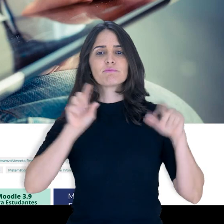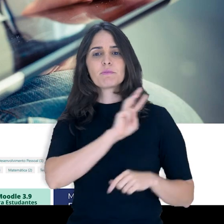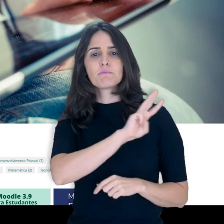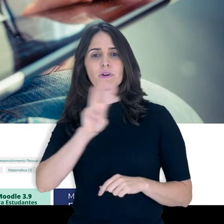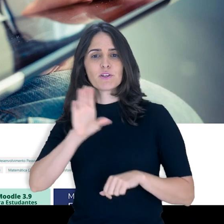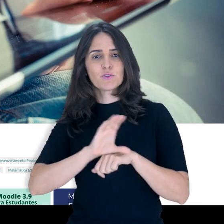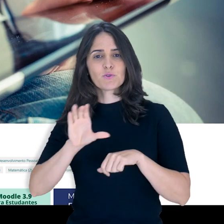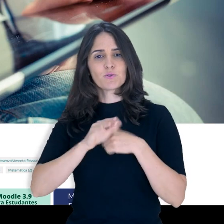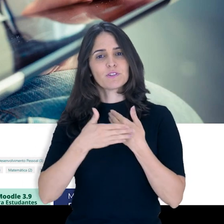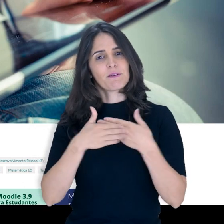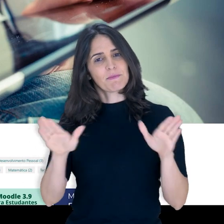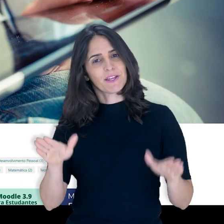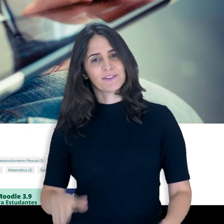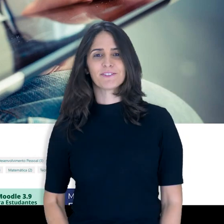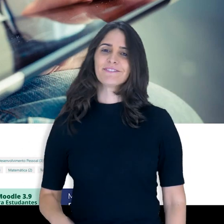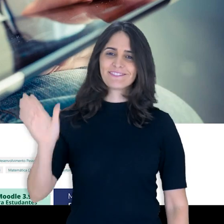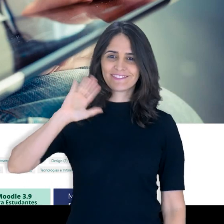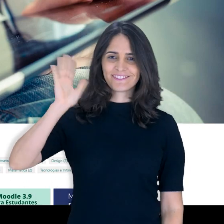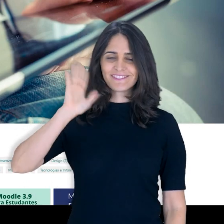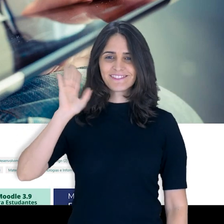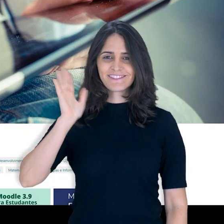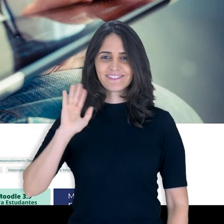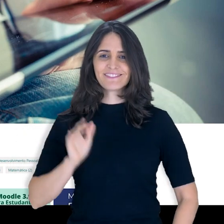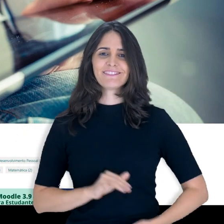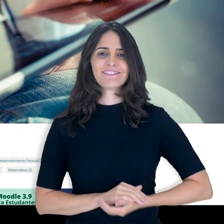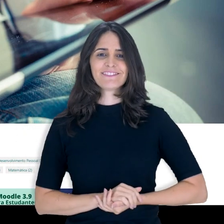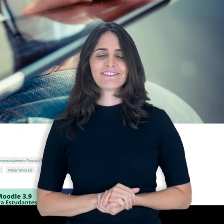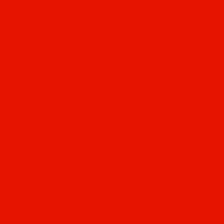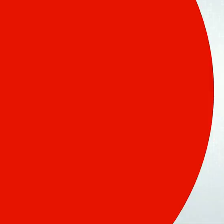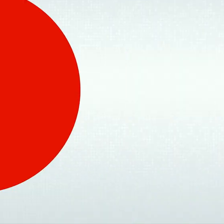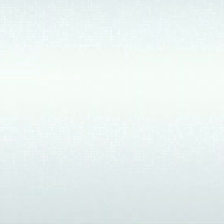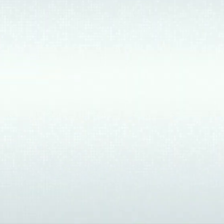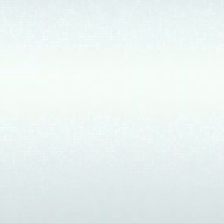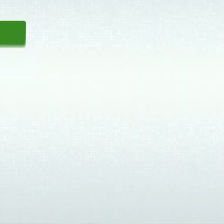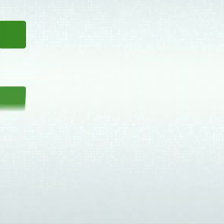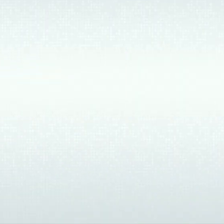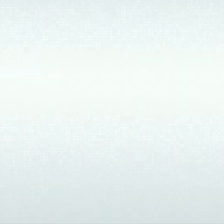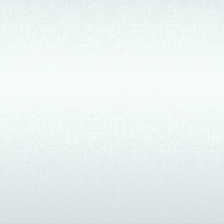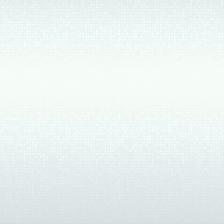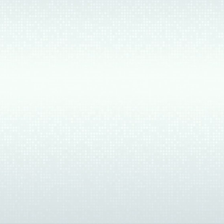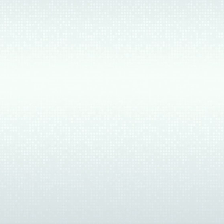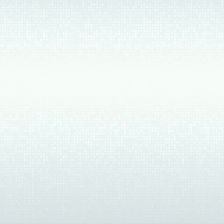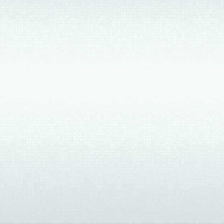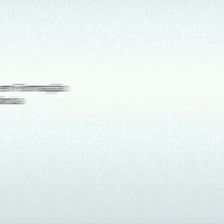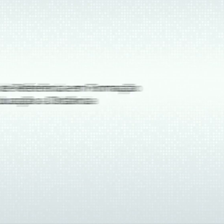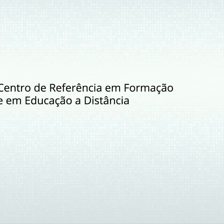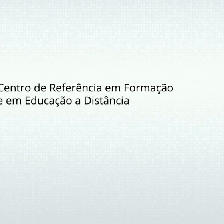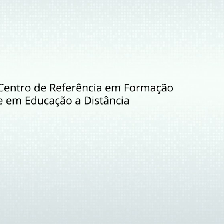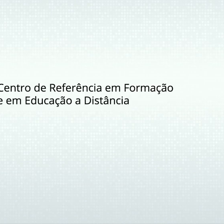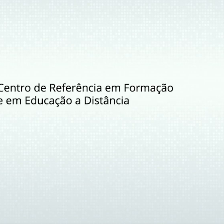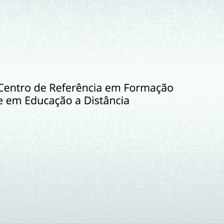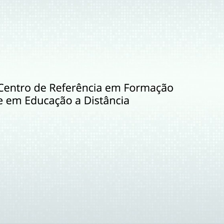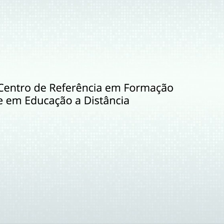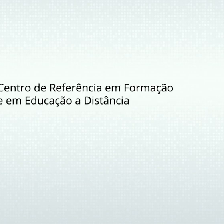cursos abertos. Então é isso e até o próximo tutorial. Tchau. Tchau. Tchau. Tchau. Tchau.